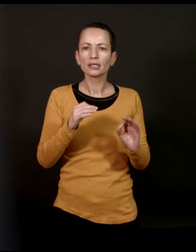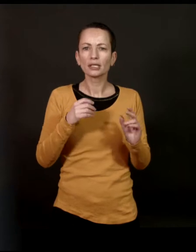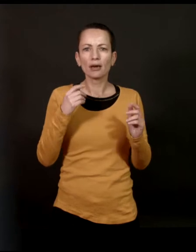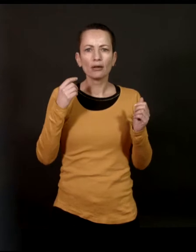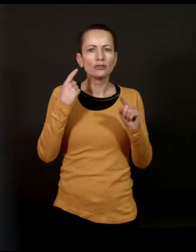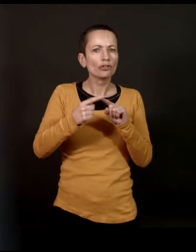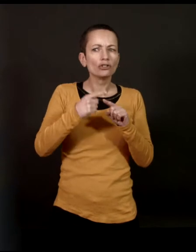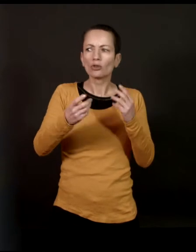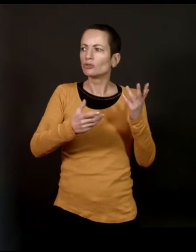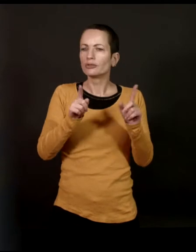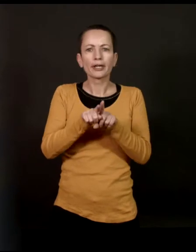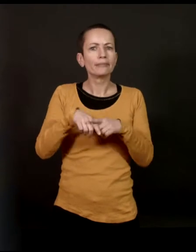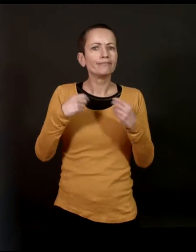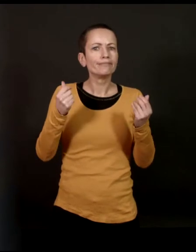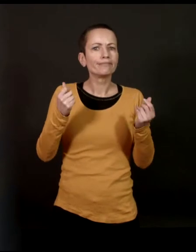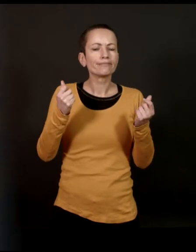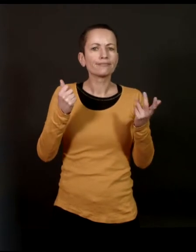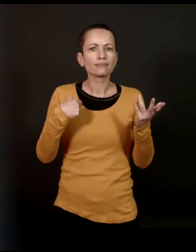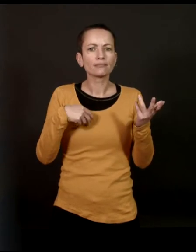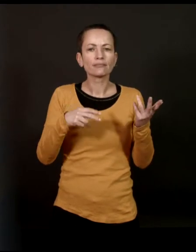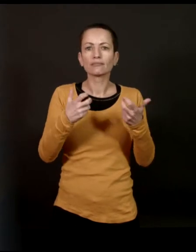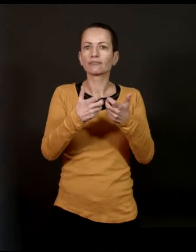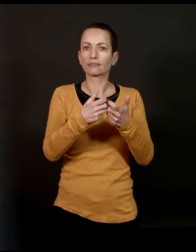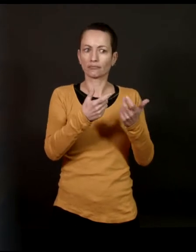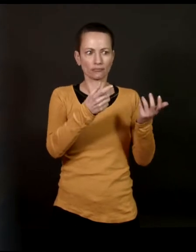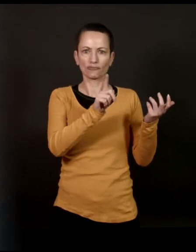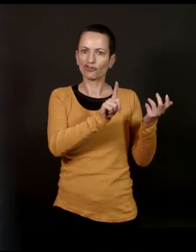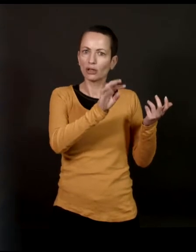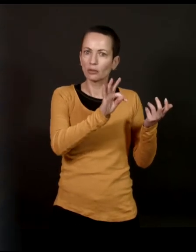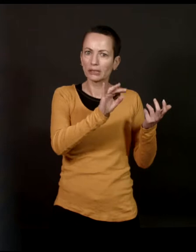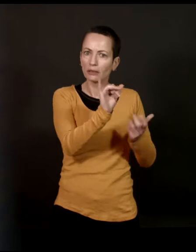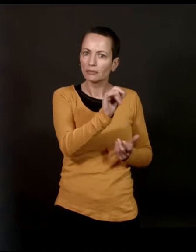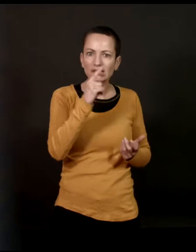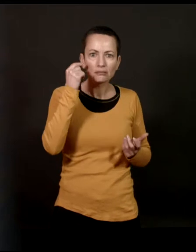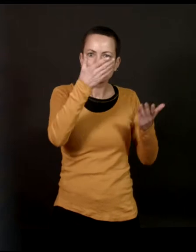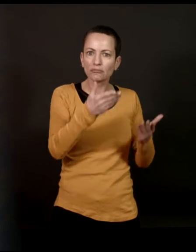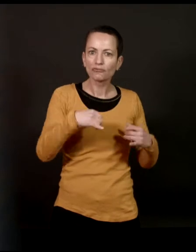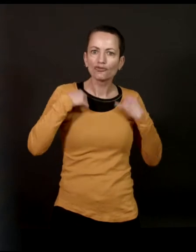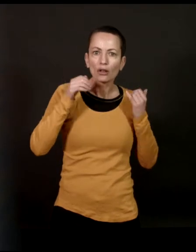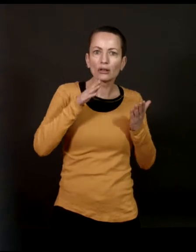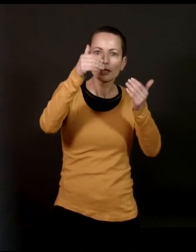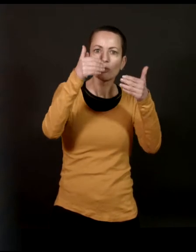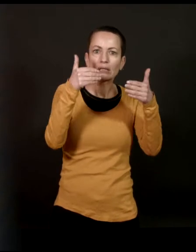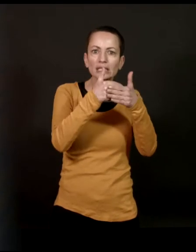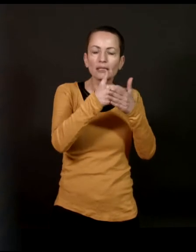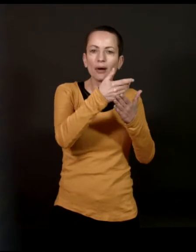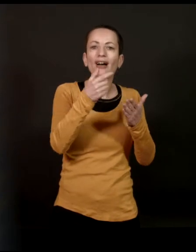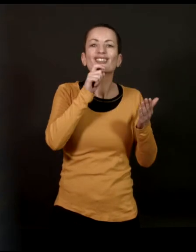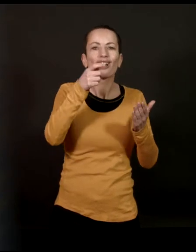Plein de choses me disaient Gérald Thomassin, mais qui est ce type finalement, ce jeune espoir du cinéma dont vous